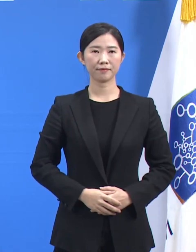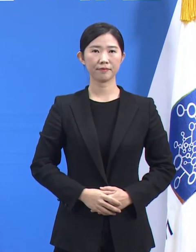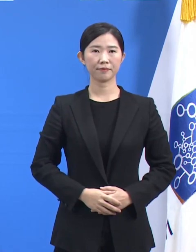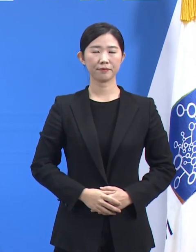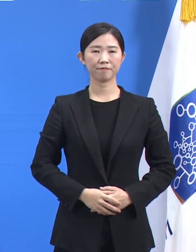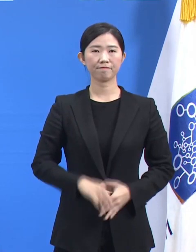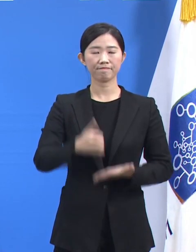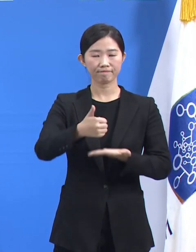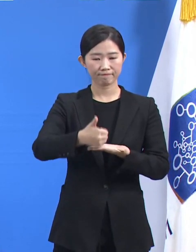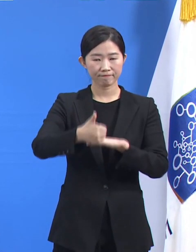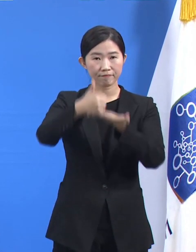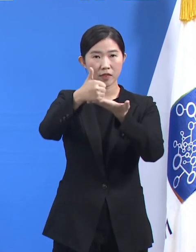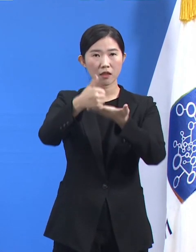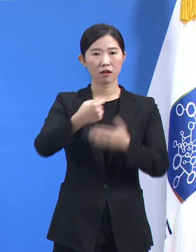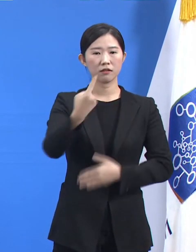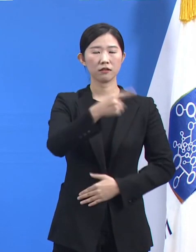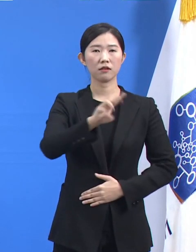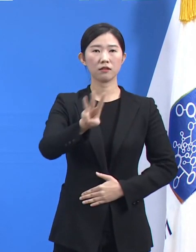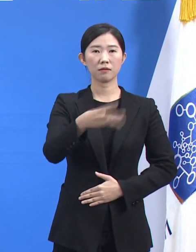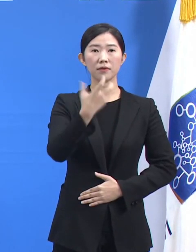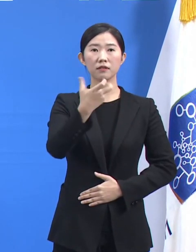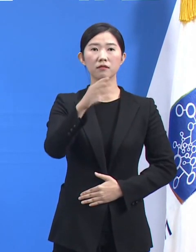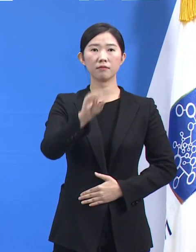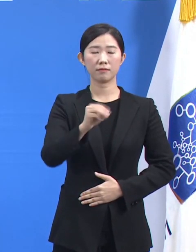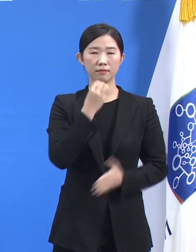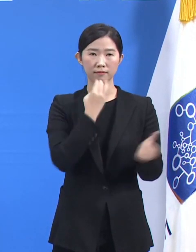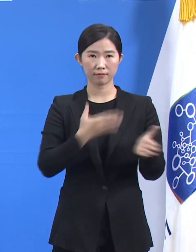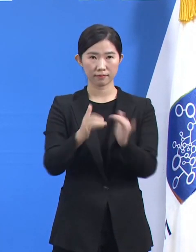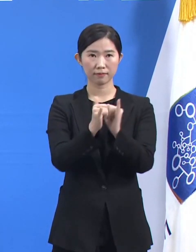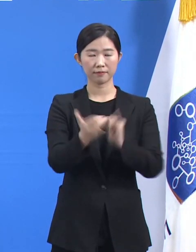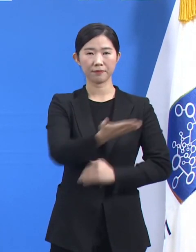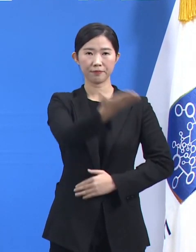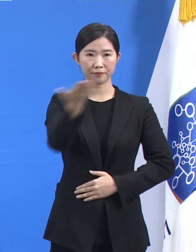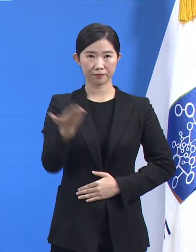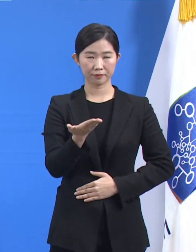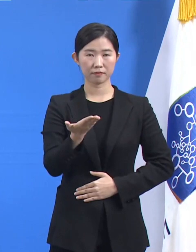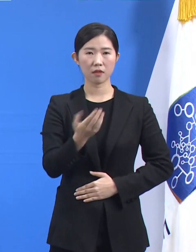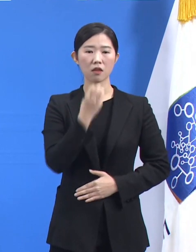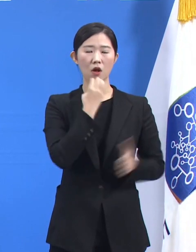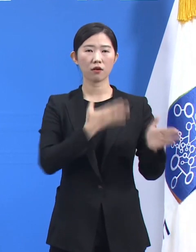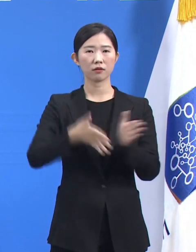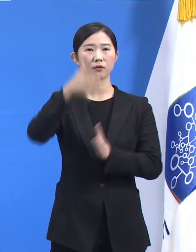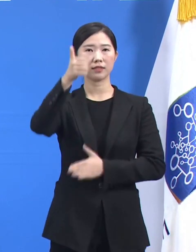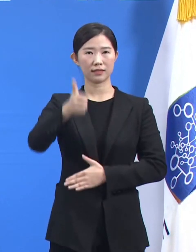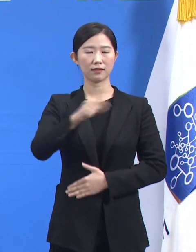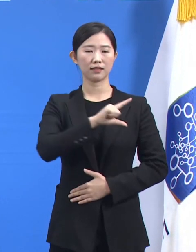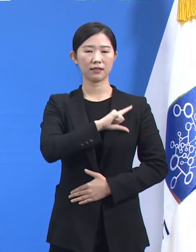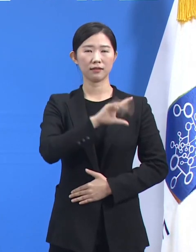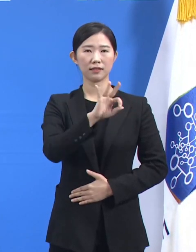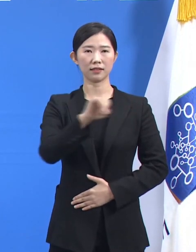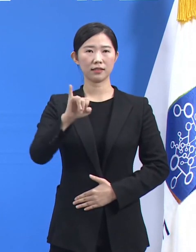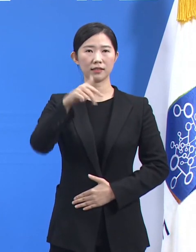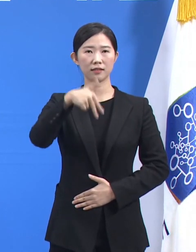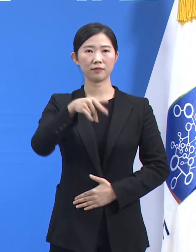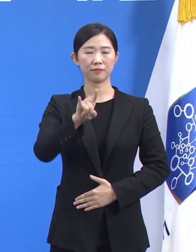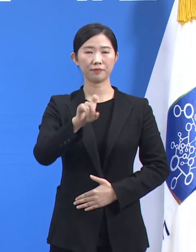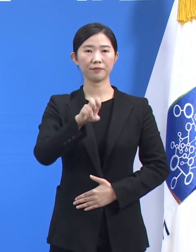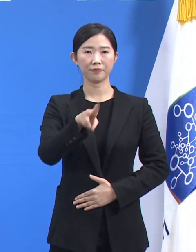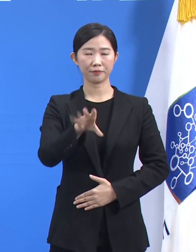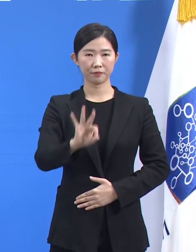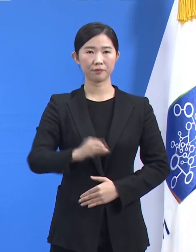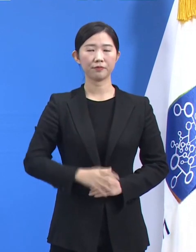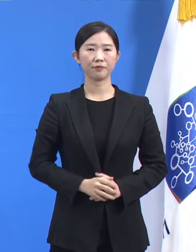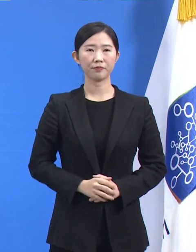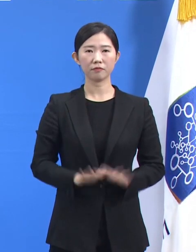존경하는 1,370만 경기도민 여러분, 경기도지사 이재명입니다. 줄곧